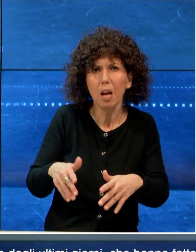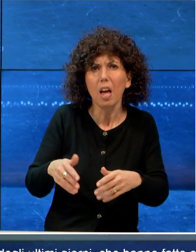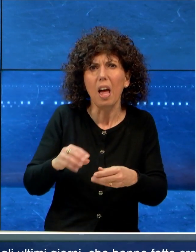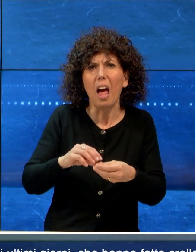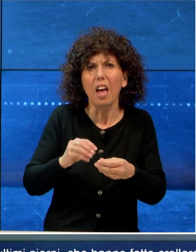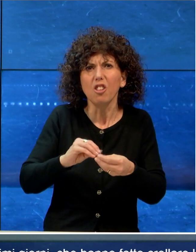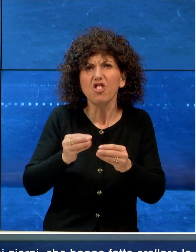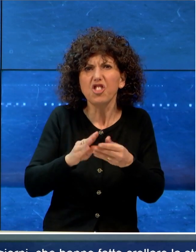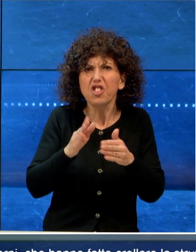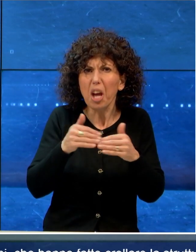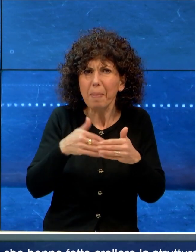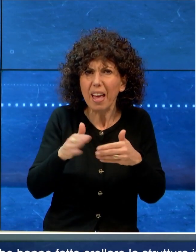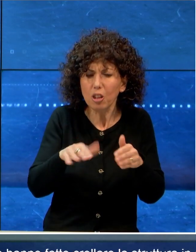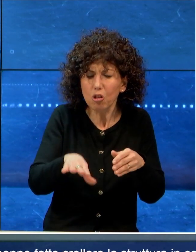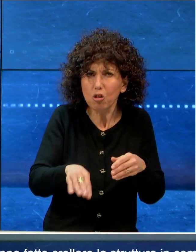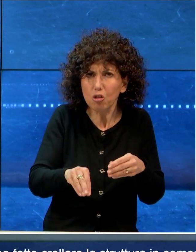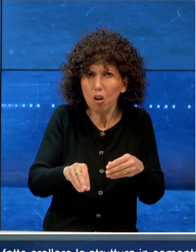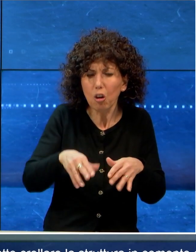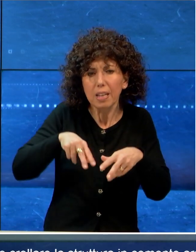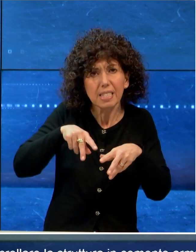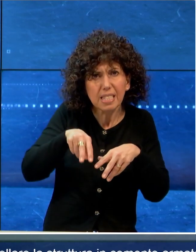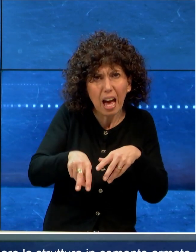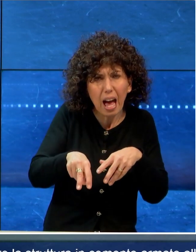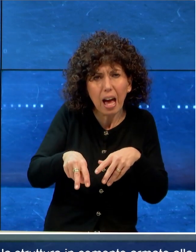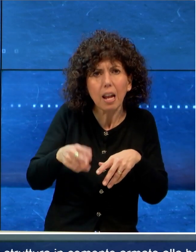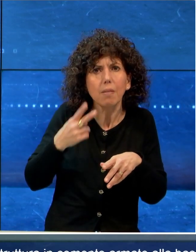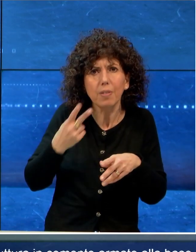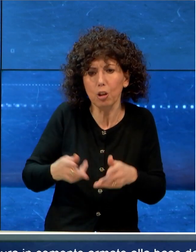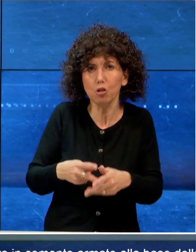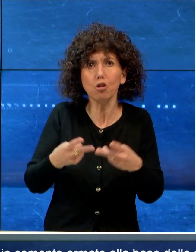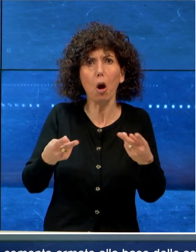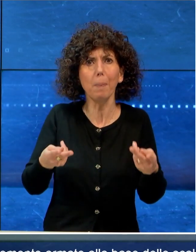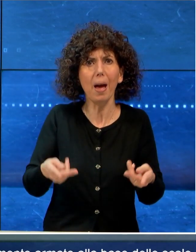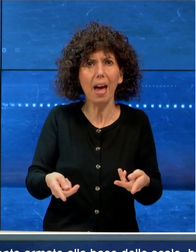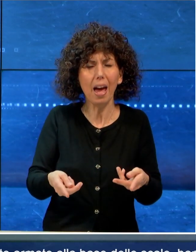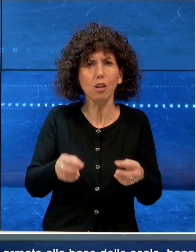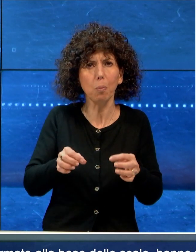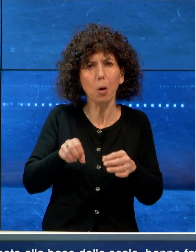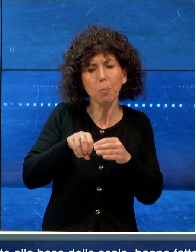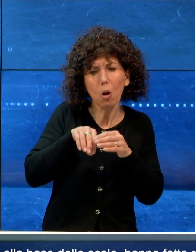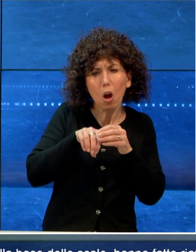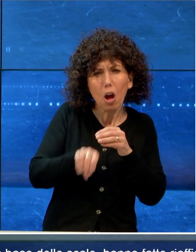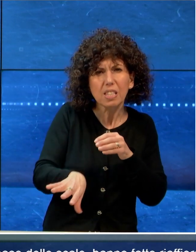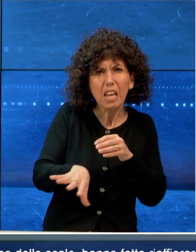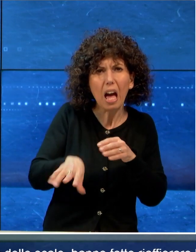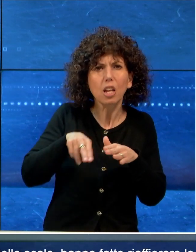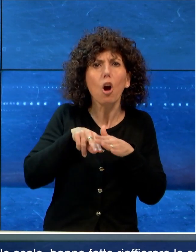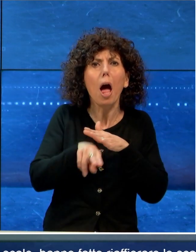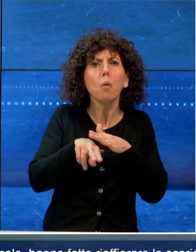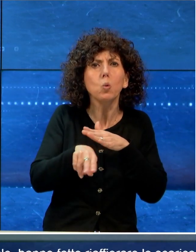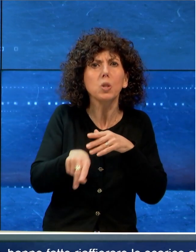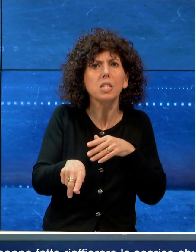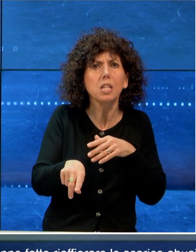cemento armato alla base delle scale hanno fatto riaffiorare lo scarico abusivo